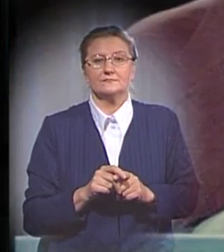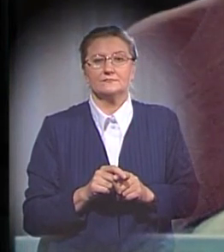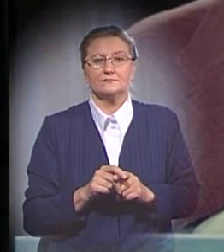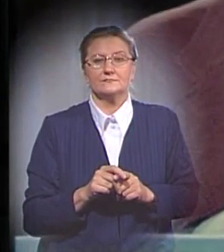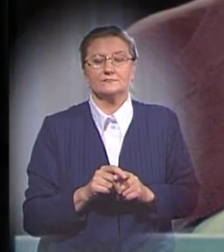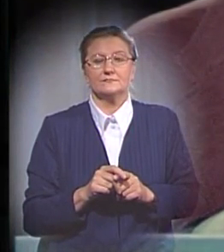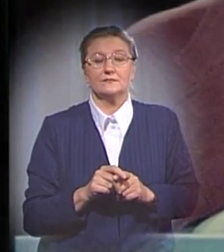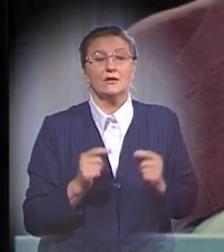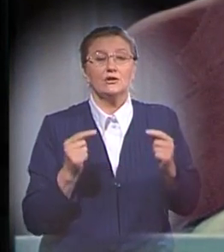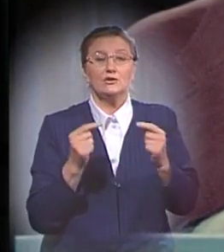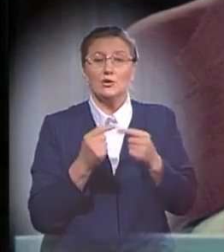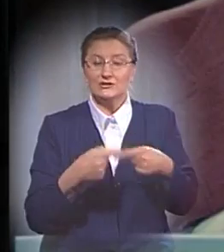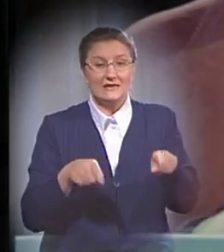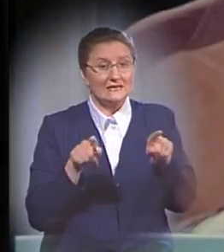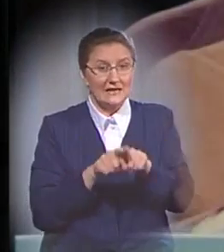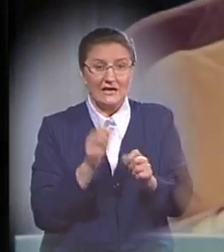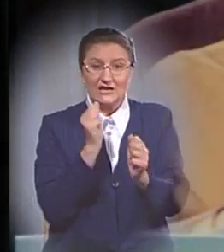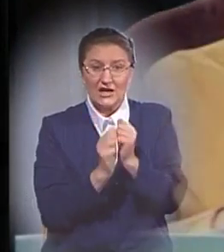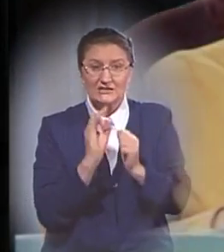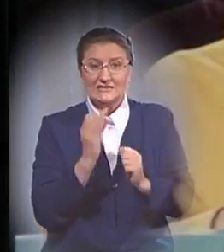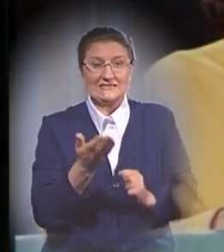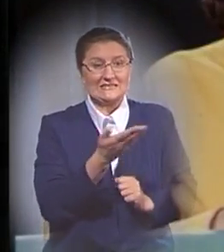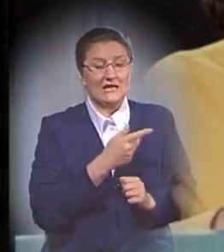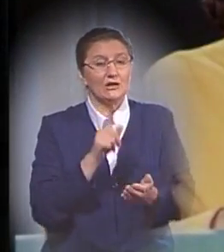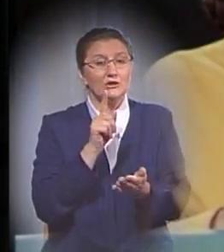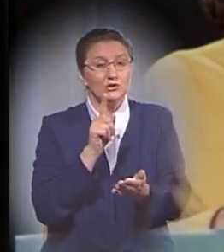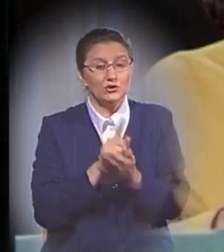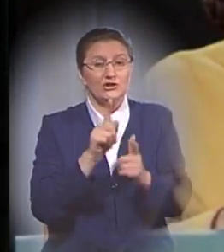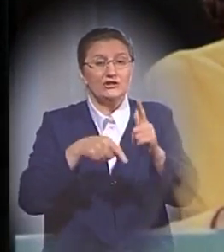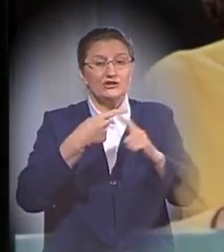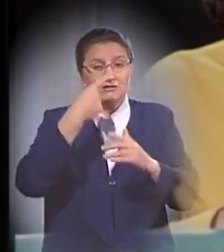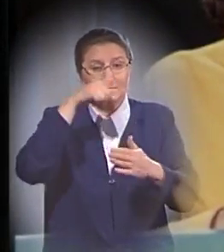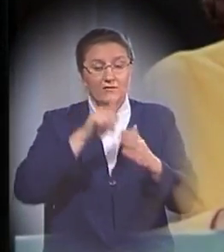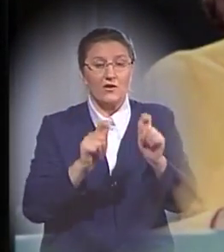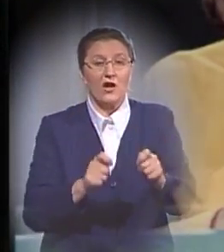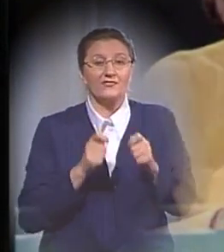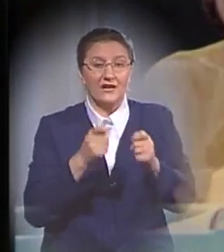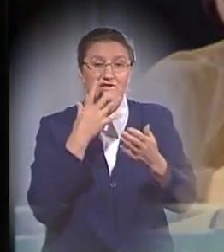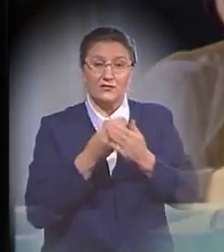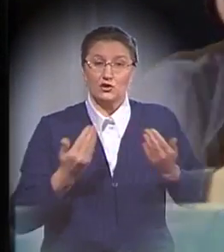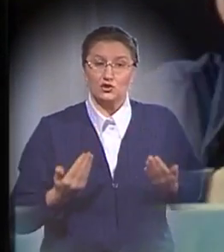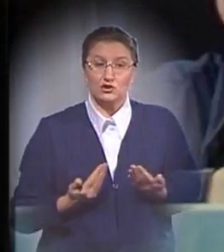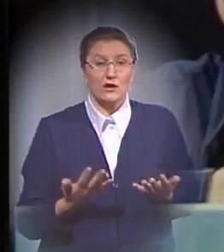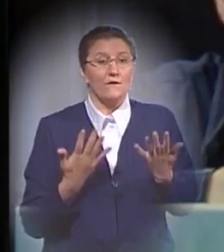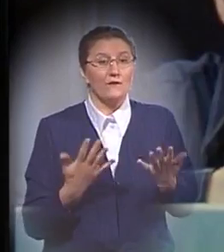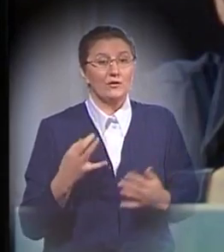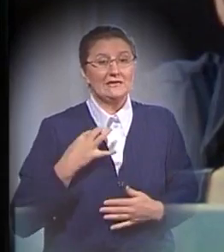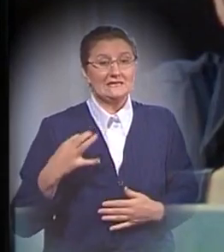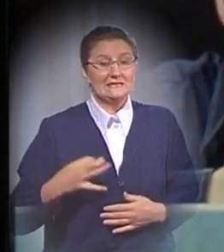Точно так же каждый из нас должен через веру отдать свою жизнь в руки Сына Божьего, Который